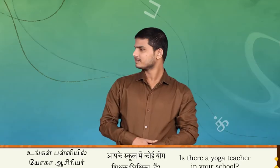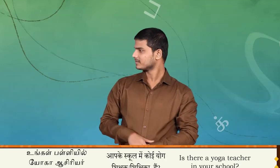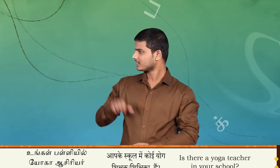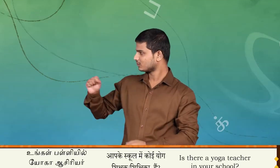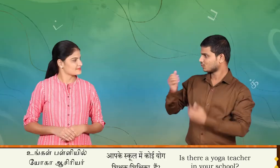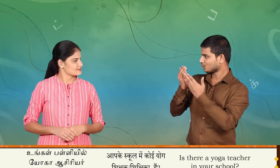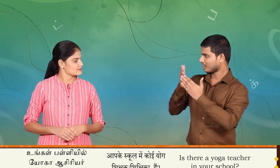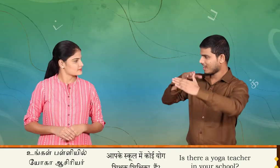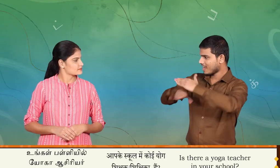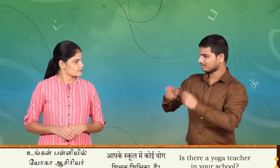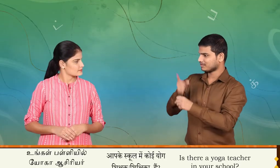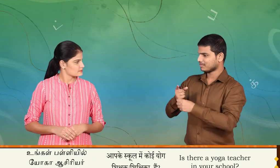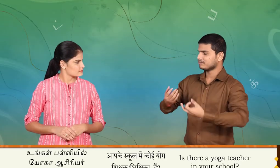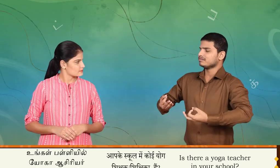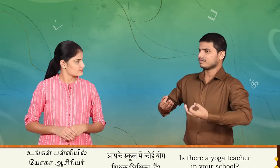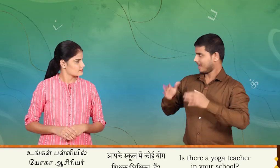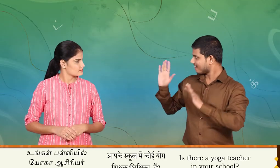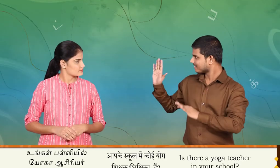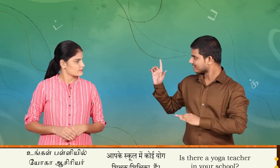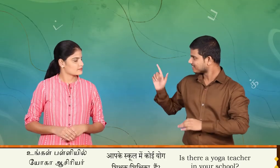உங்கள் பல்லியேல் யோகா செிரியர் இருக்கிறாக